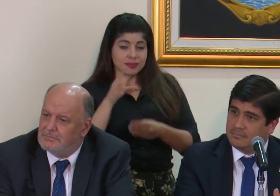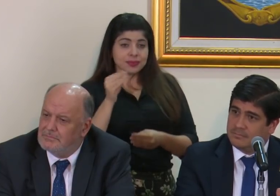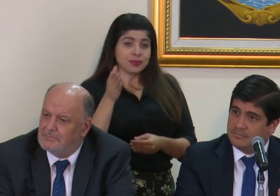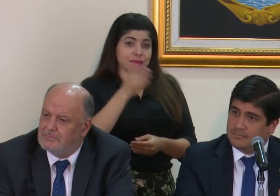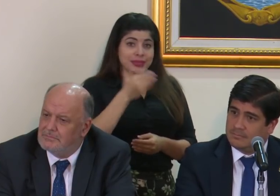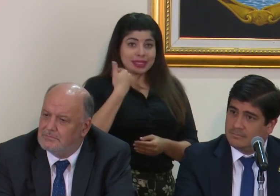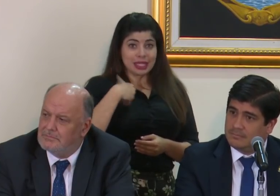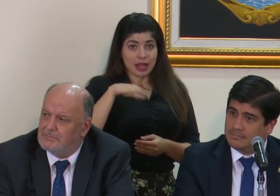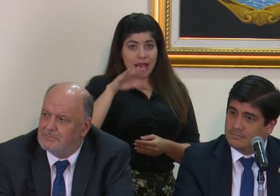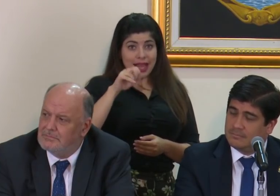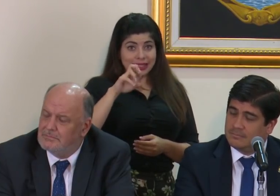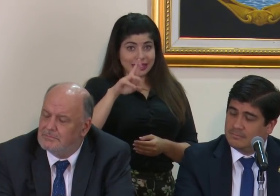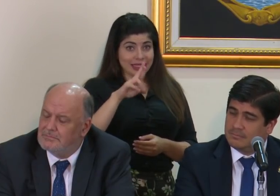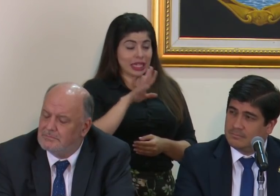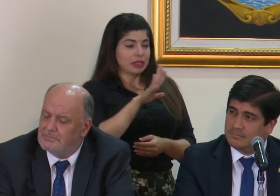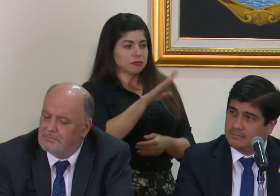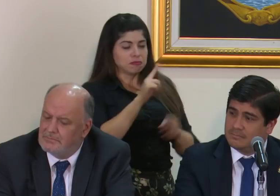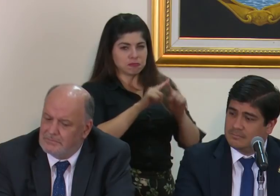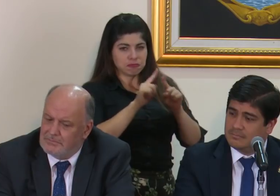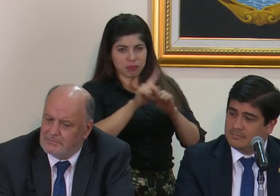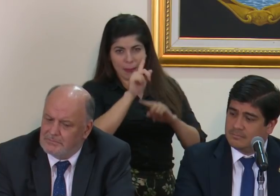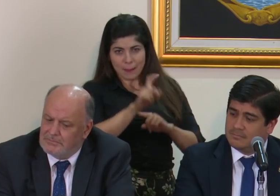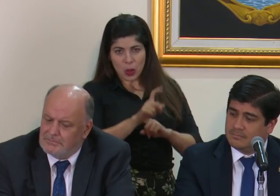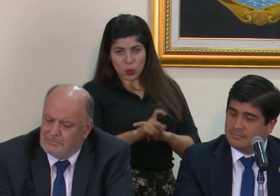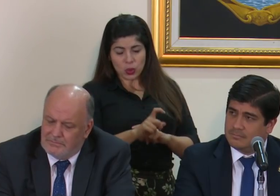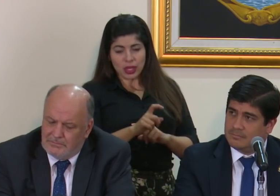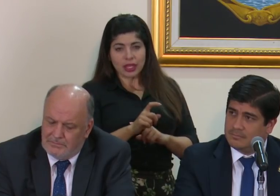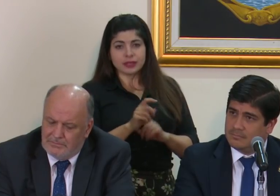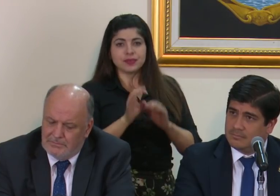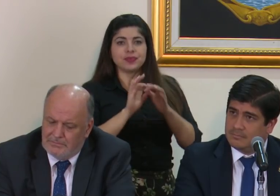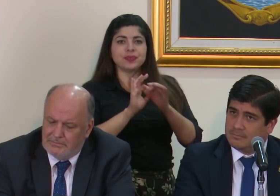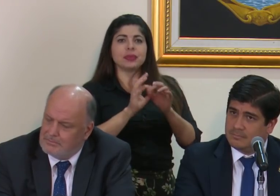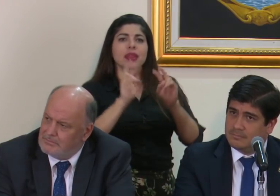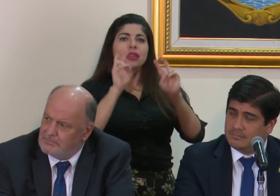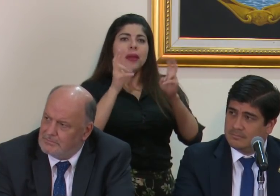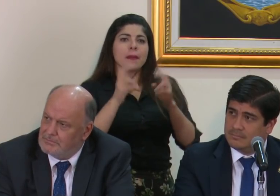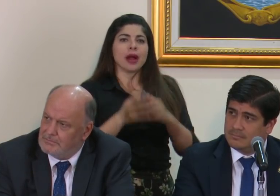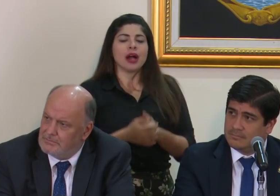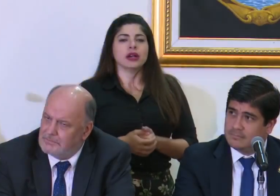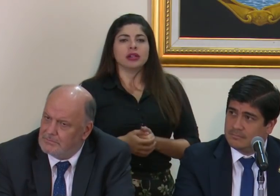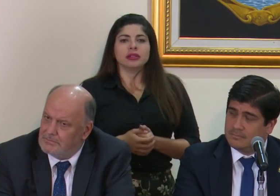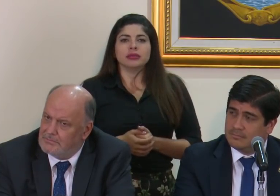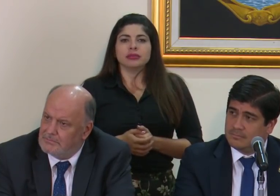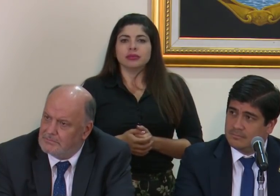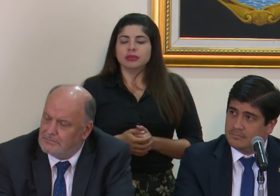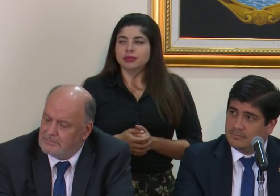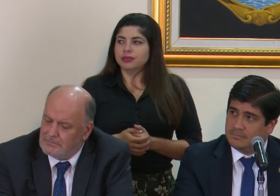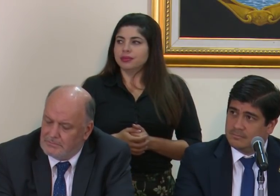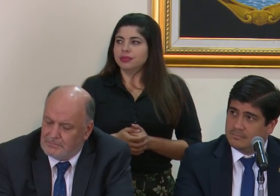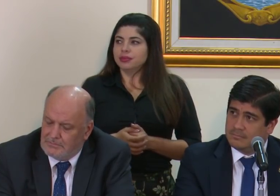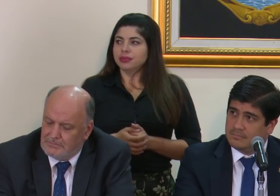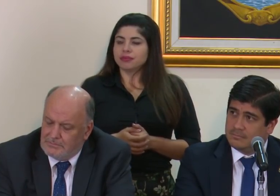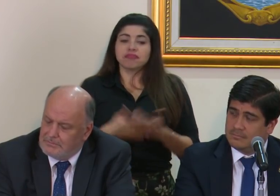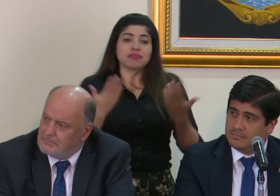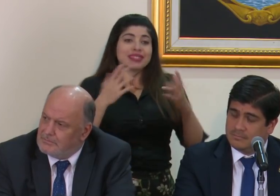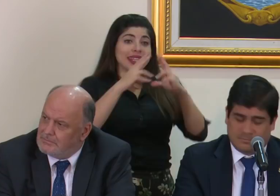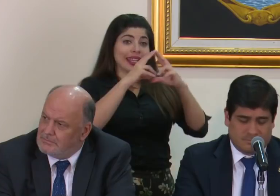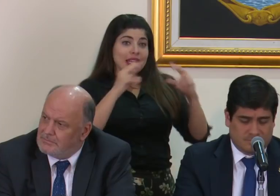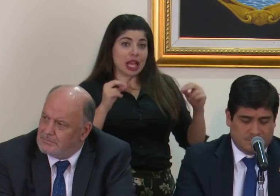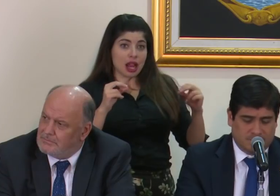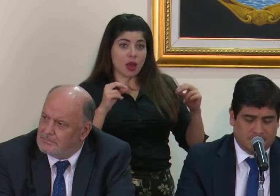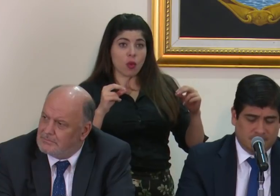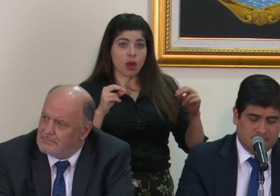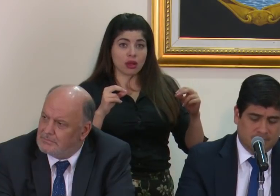canciller, son varios temas. En el tema de Nicaragua,